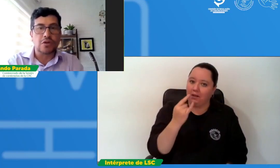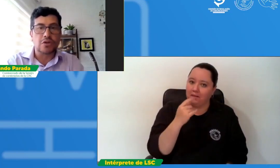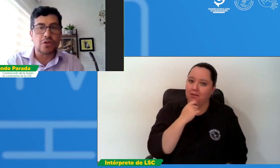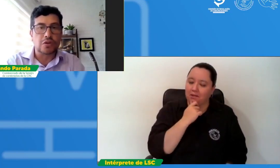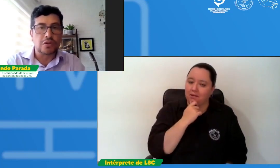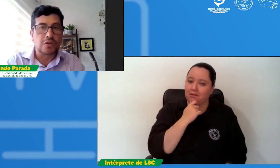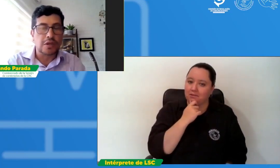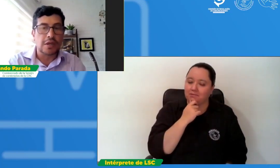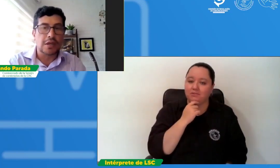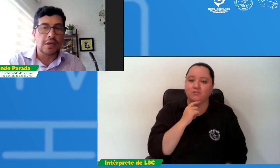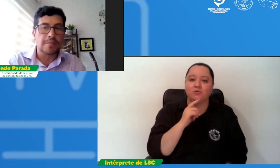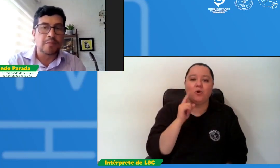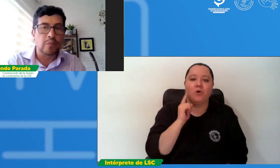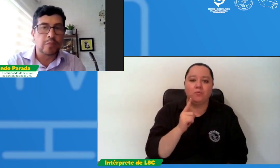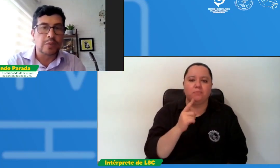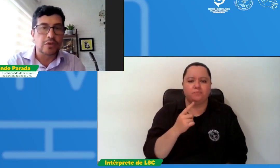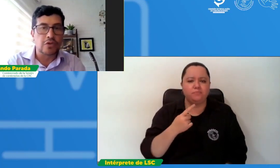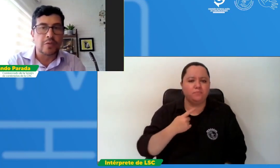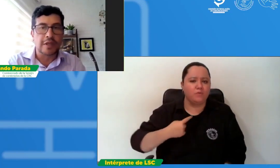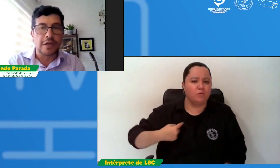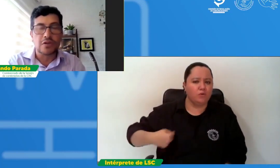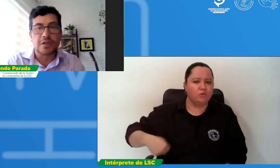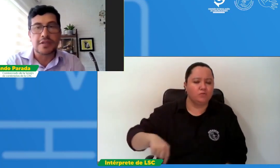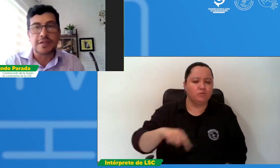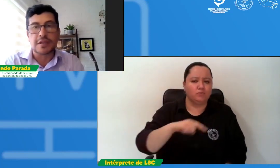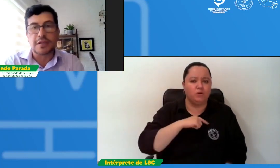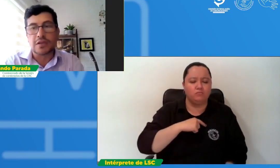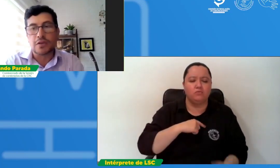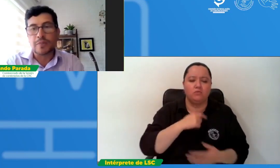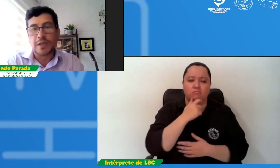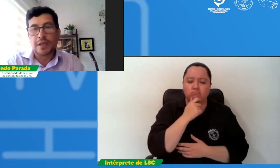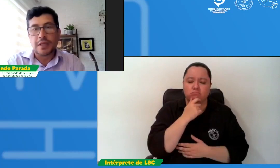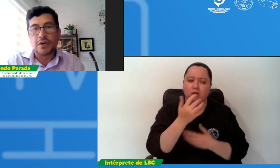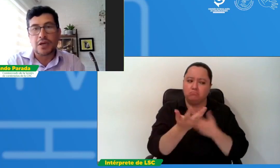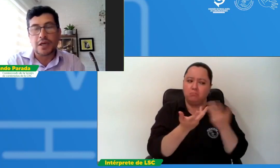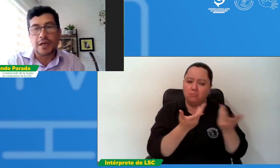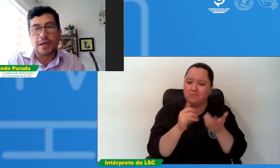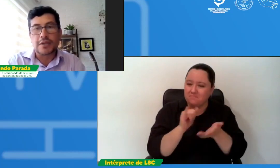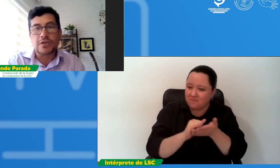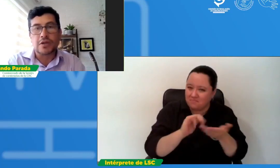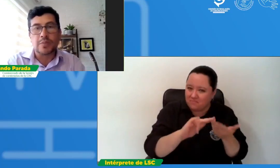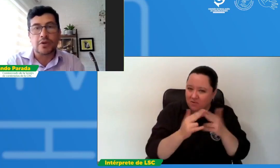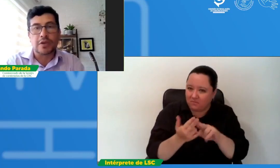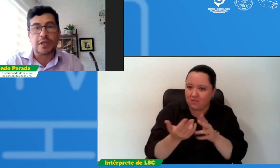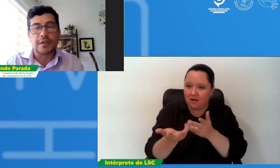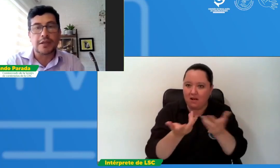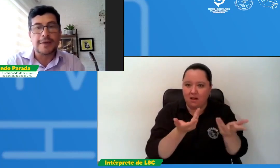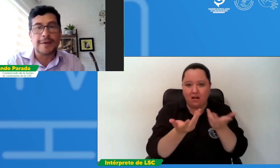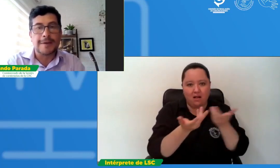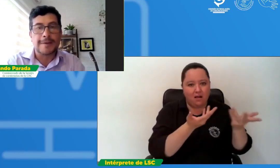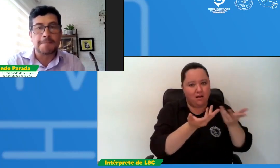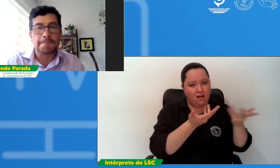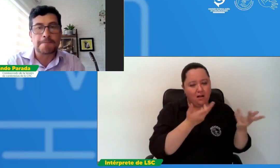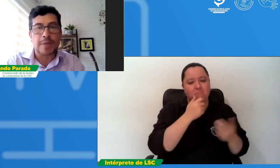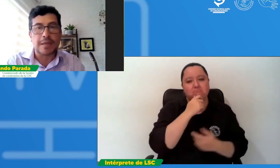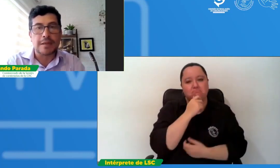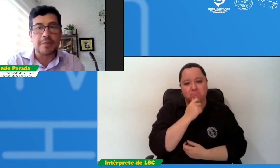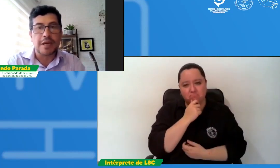nosotros pues muchos comentarios en este sentido creo que la aclaración importante en tema de